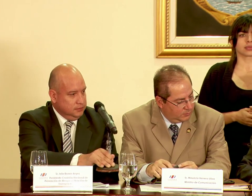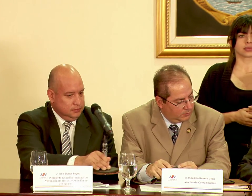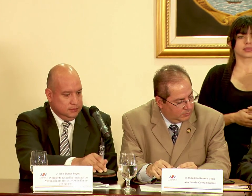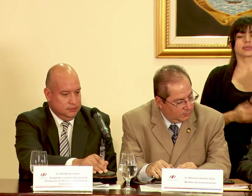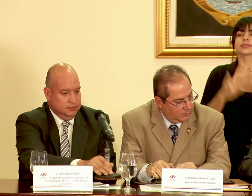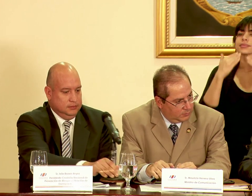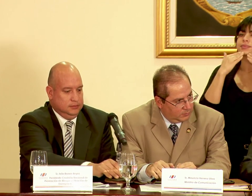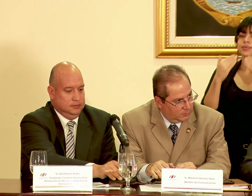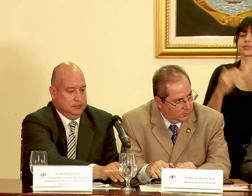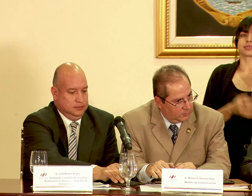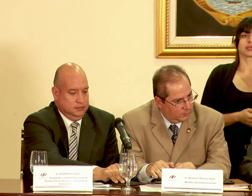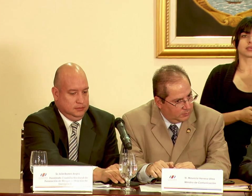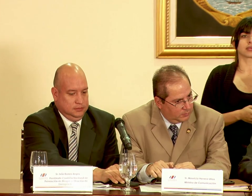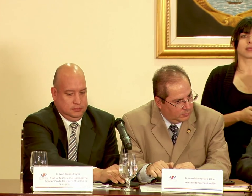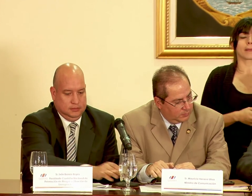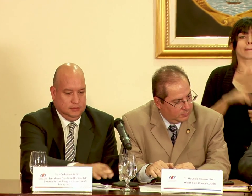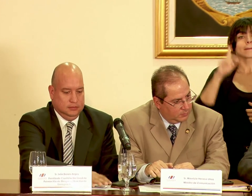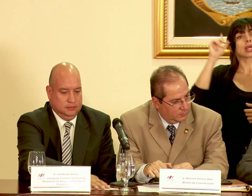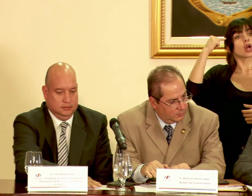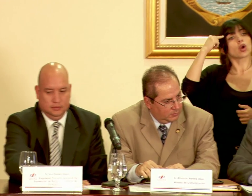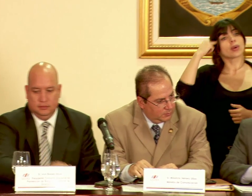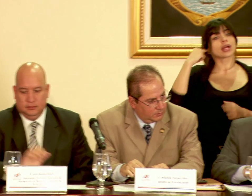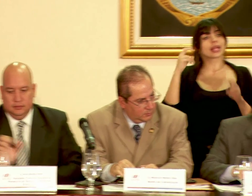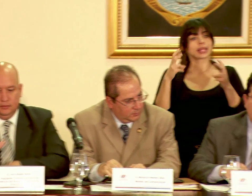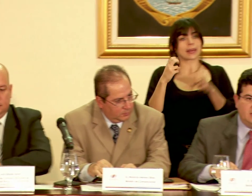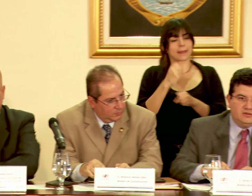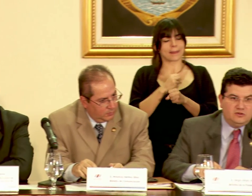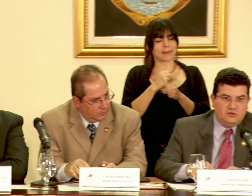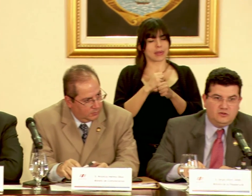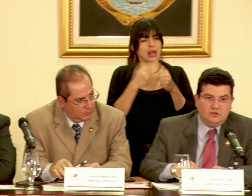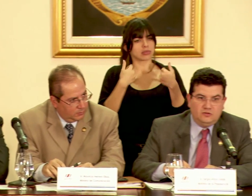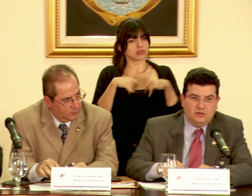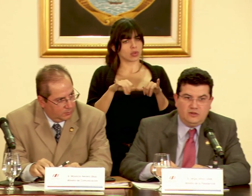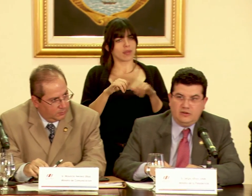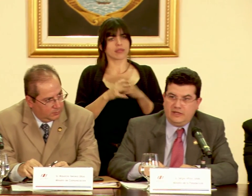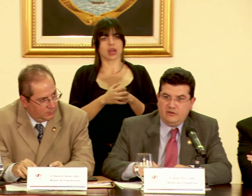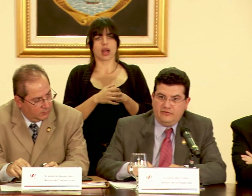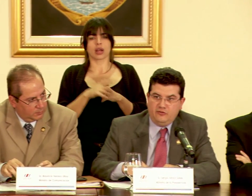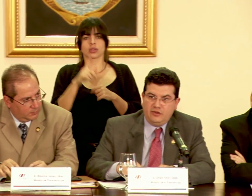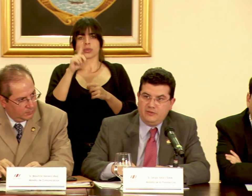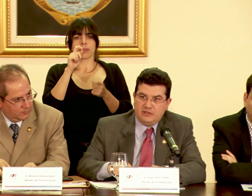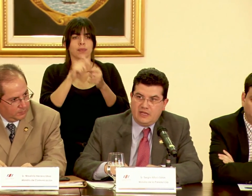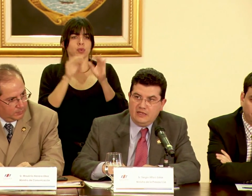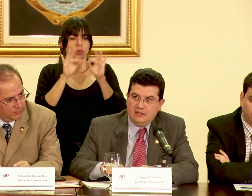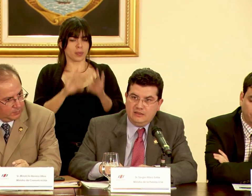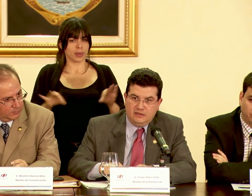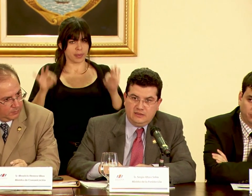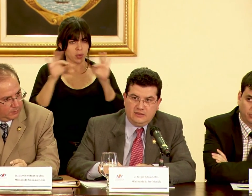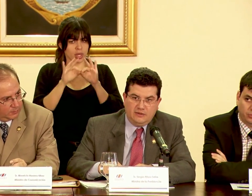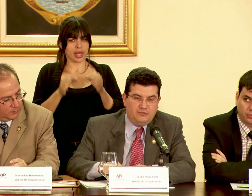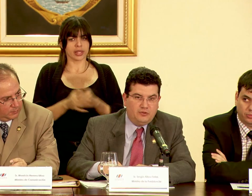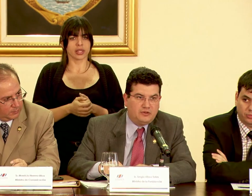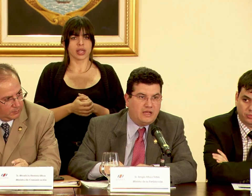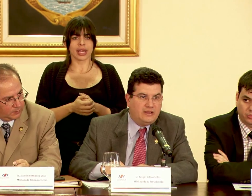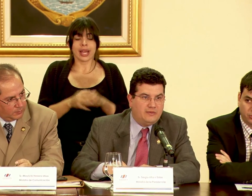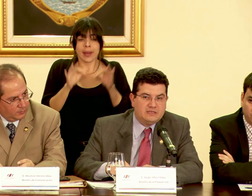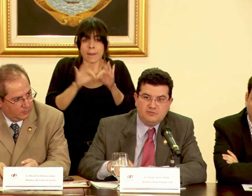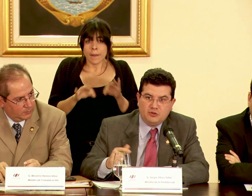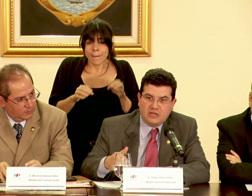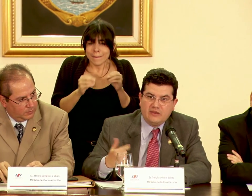Gracias para el gobierno el tema del empleo sigue siendo una variable fundamental y la